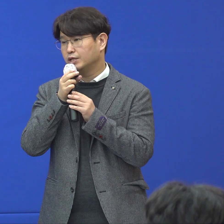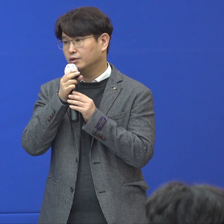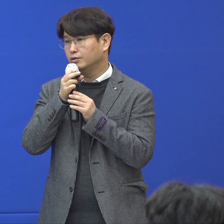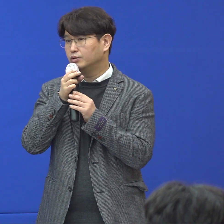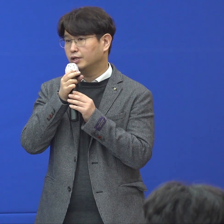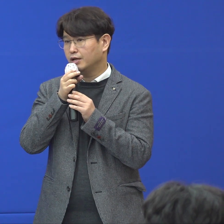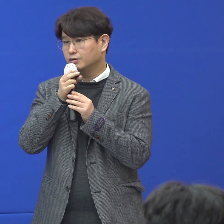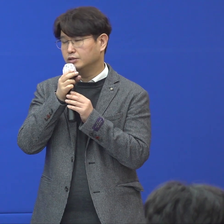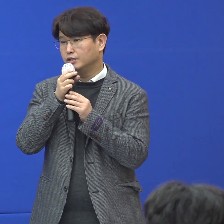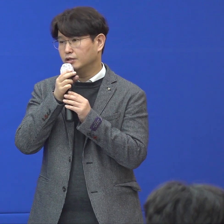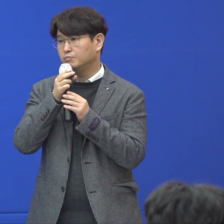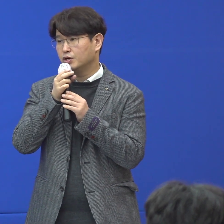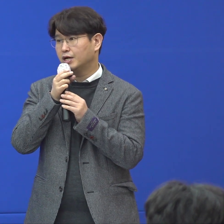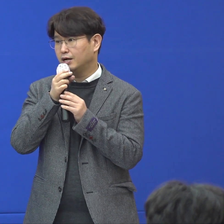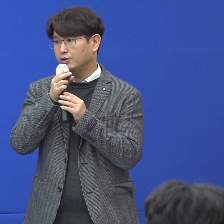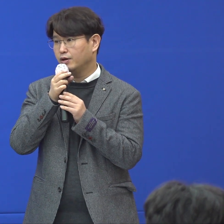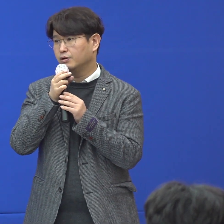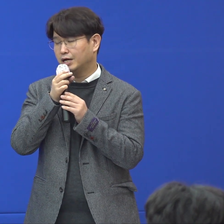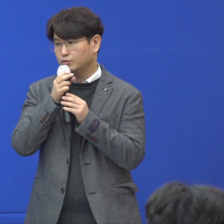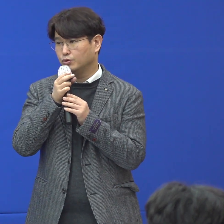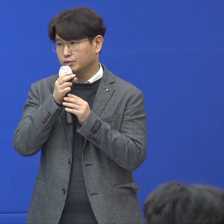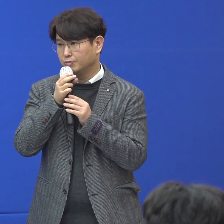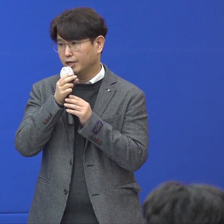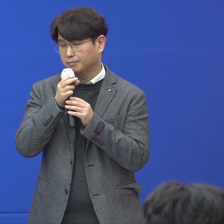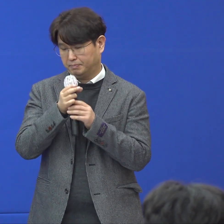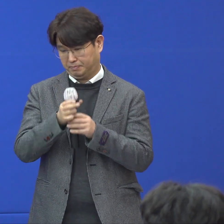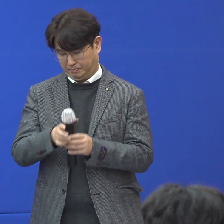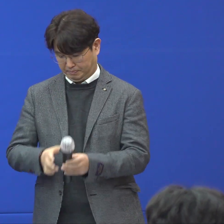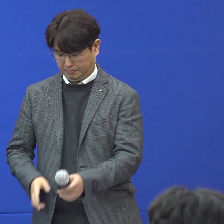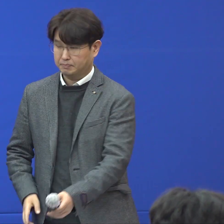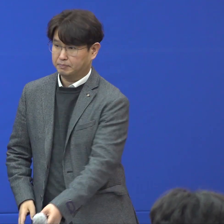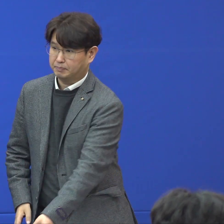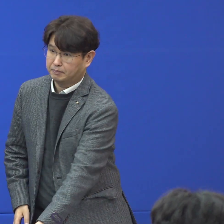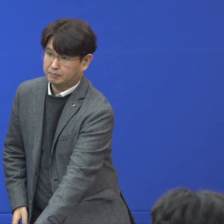접촉자들은 어떻게 할 건지 평가할 기회를 가지고 있습니다.